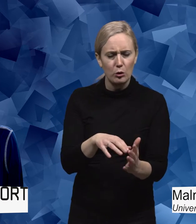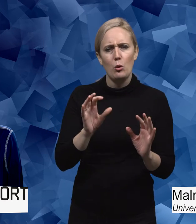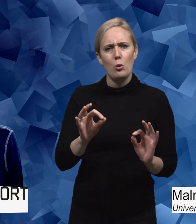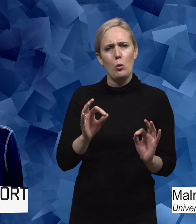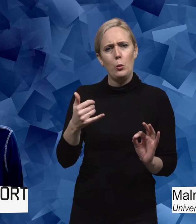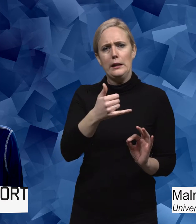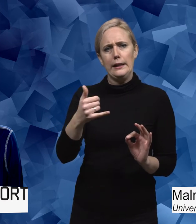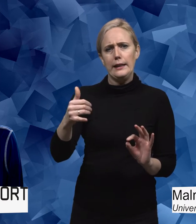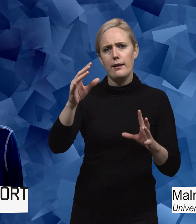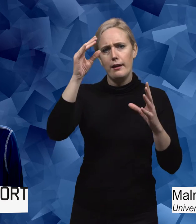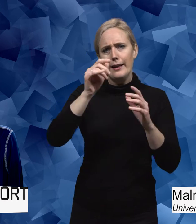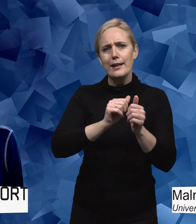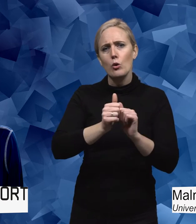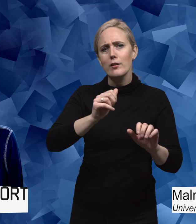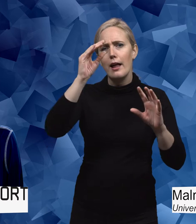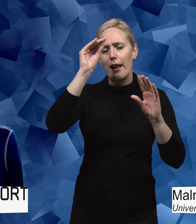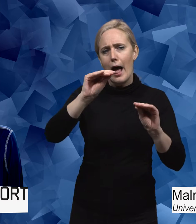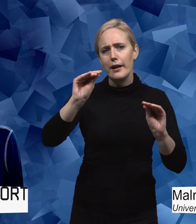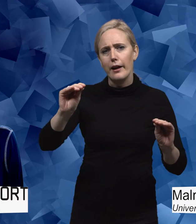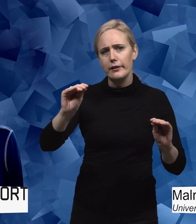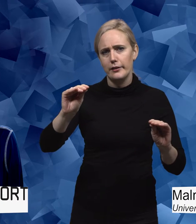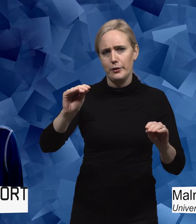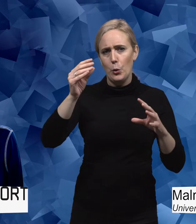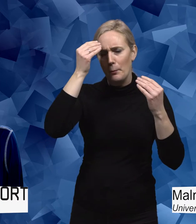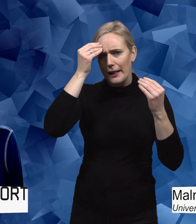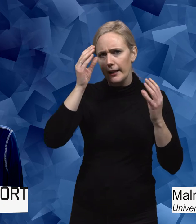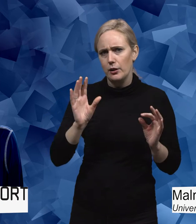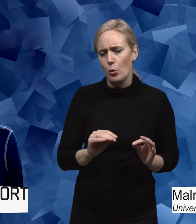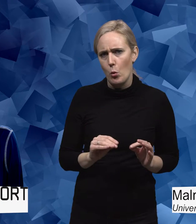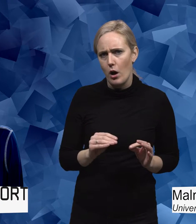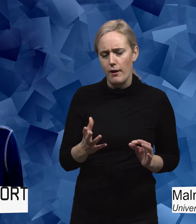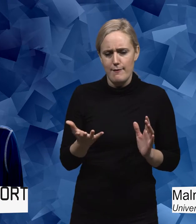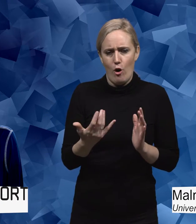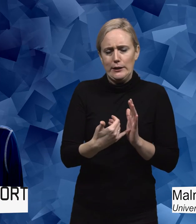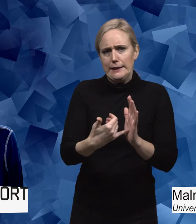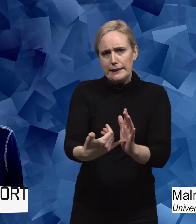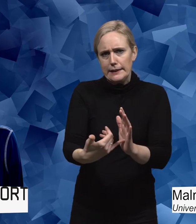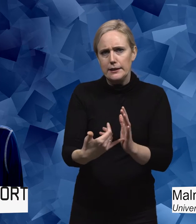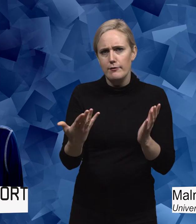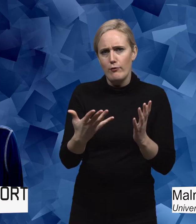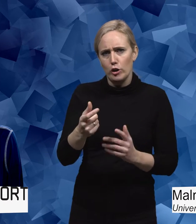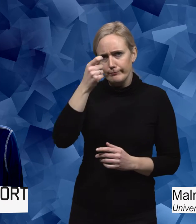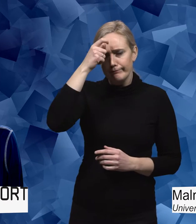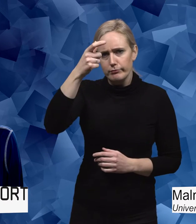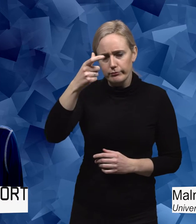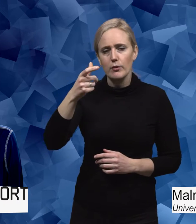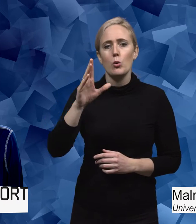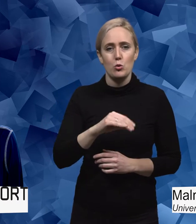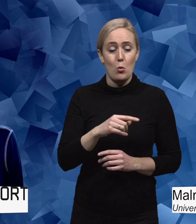ut på idrottslärarutbildningarna, började jag fundera på. Vad får de egentligen med sig? Och det ledde då över till nästa studie.